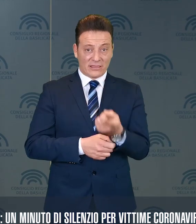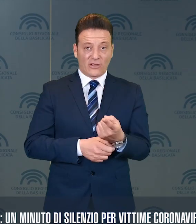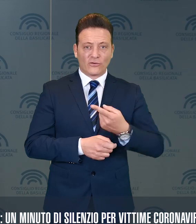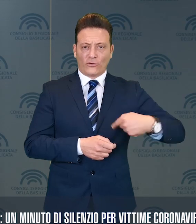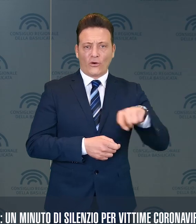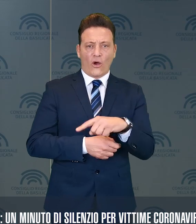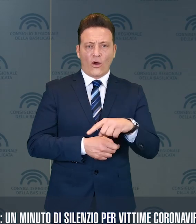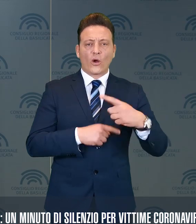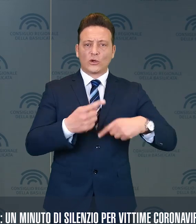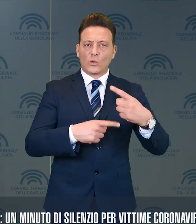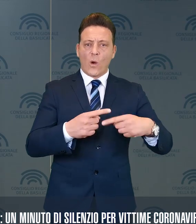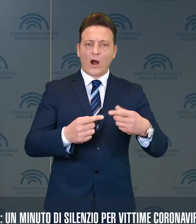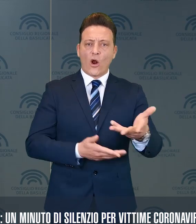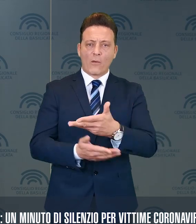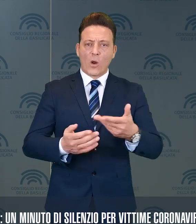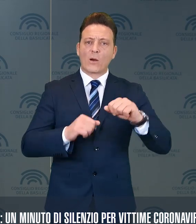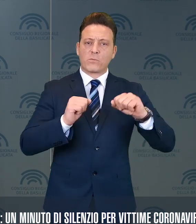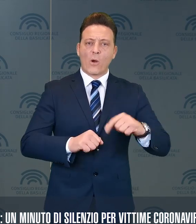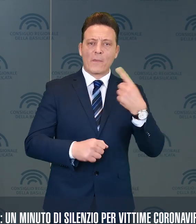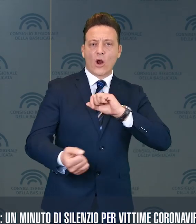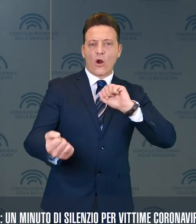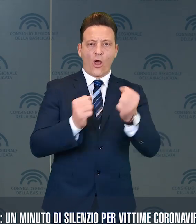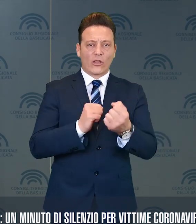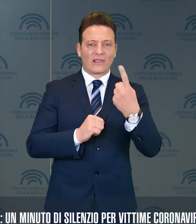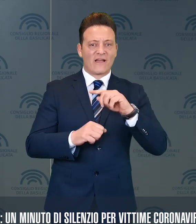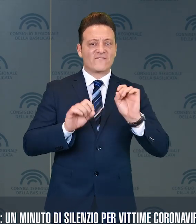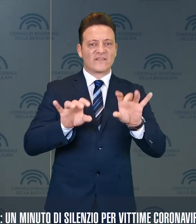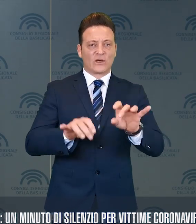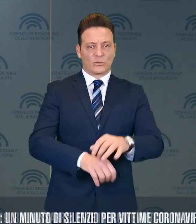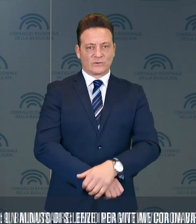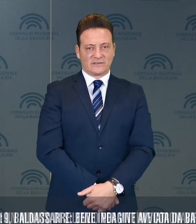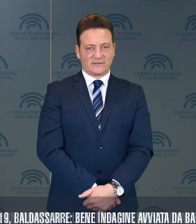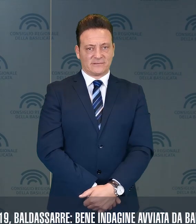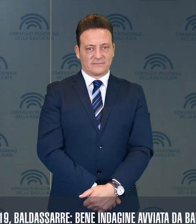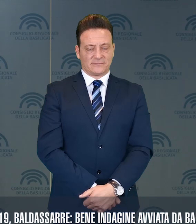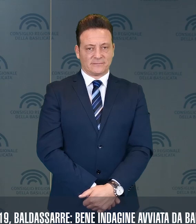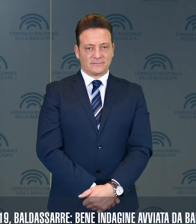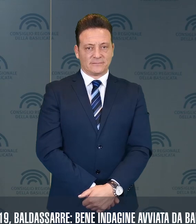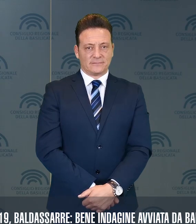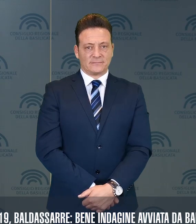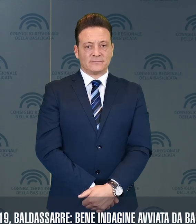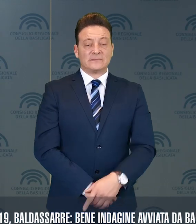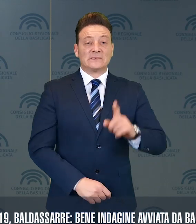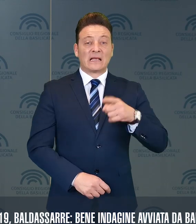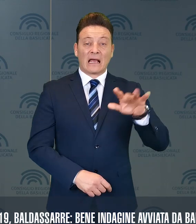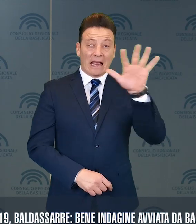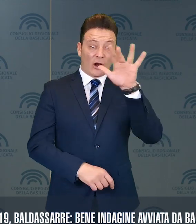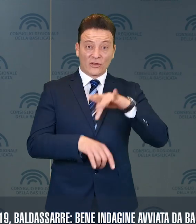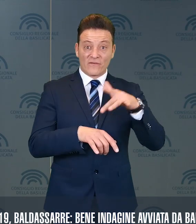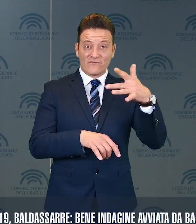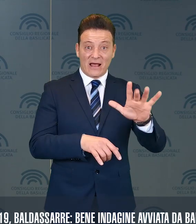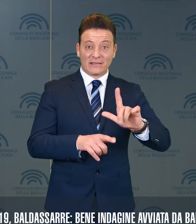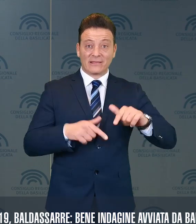continuare a cooperare per sconfiggere questo virus. Se ci sono stati degli errori che hanno